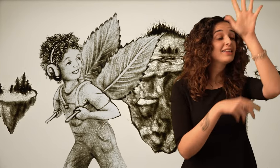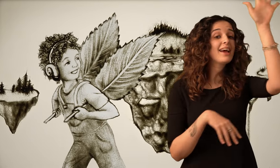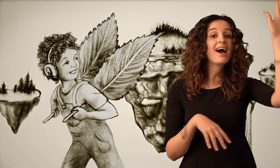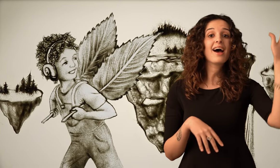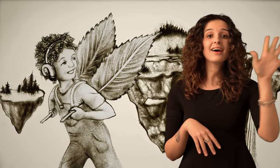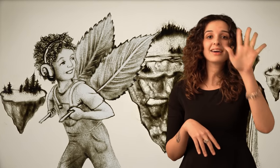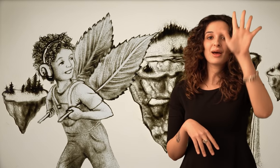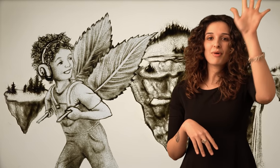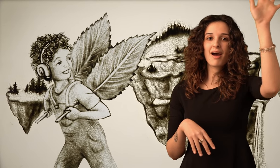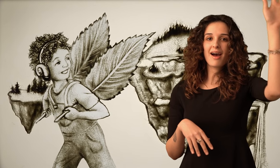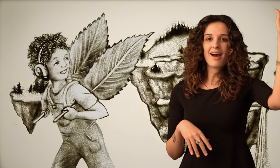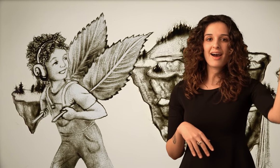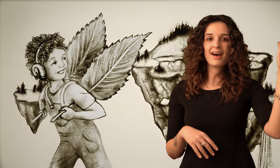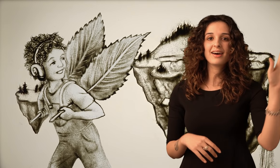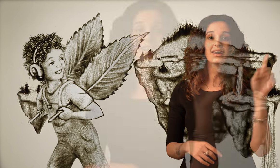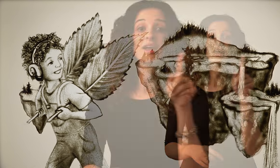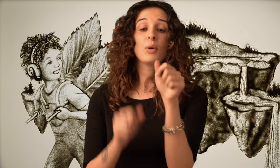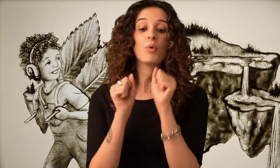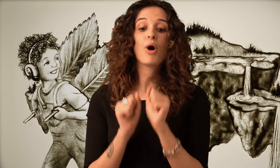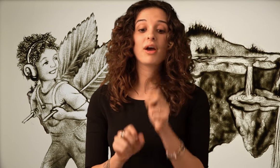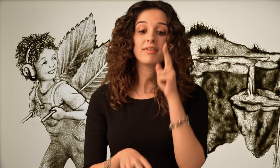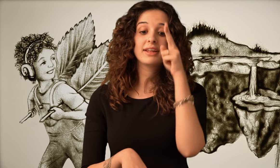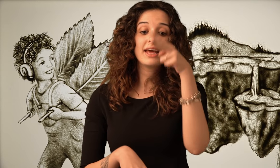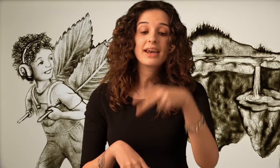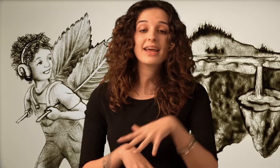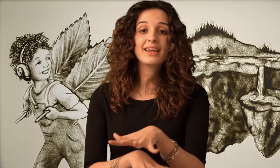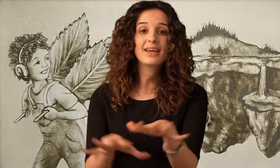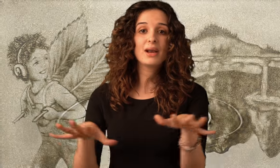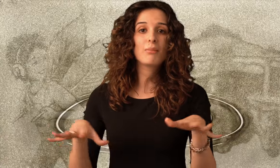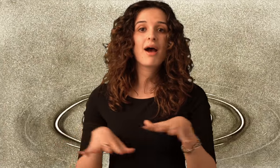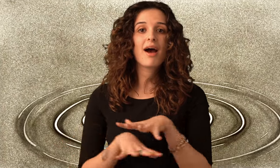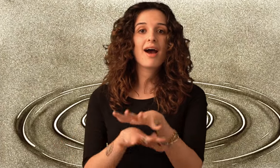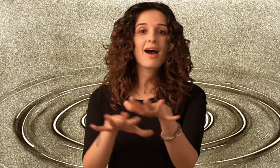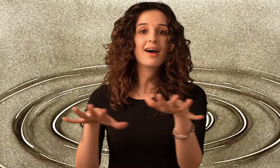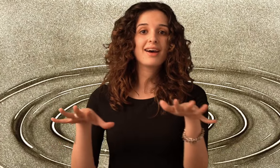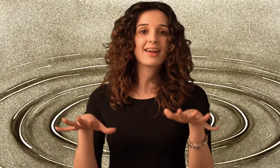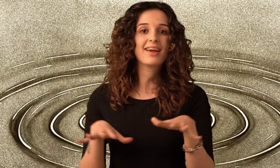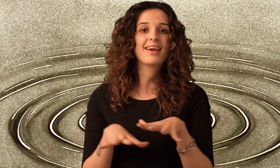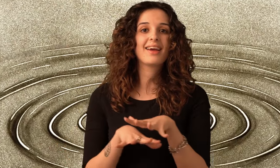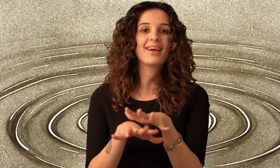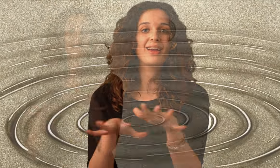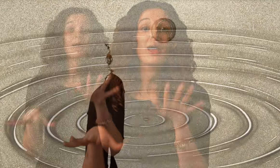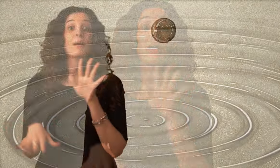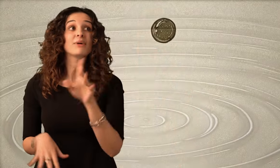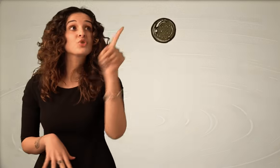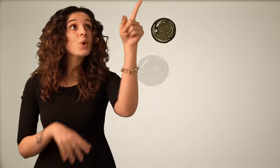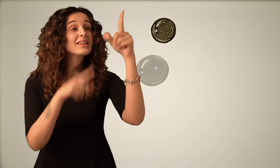di Acama Puoi vedere il mare Ma sulla